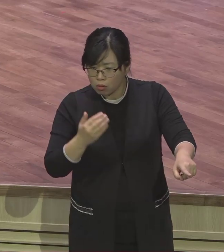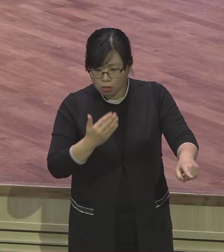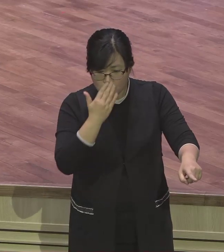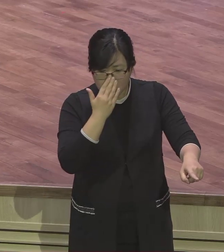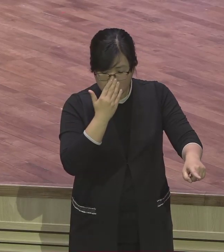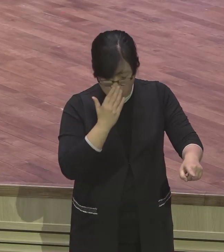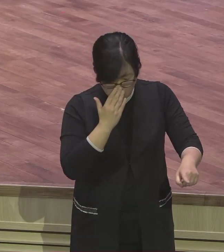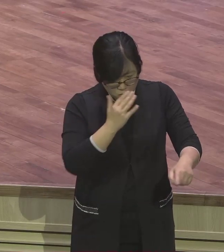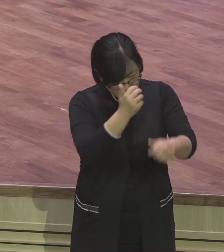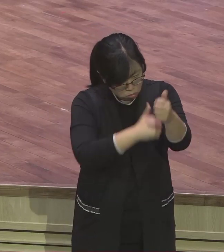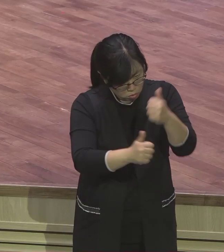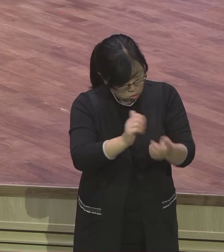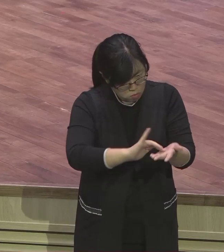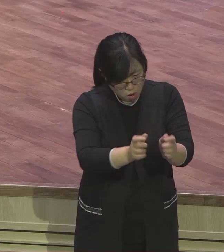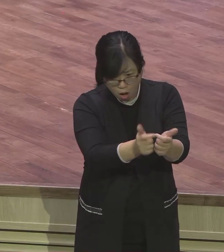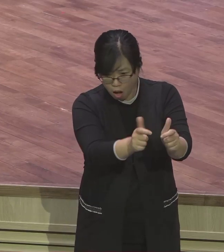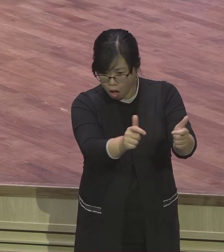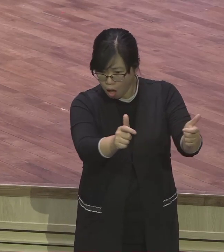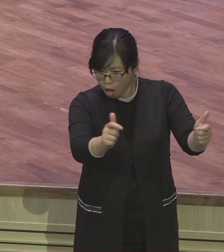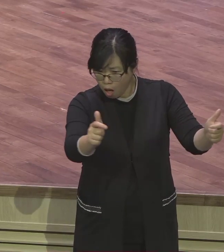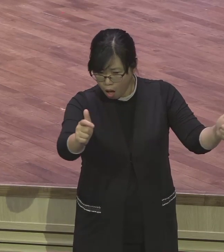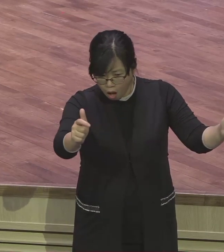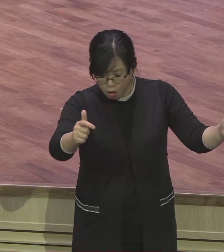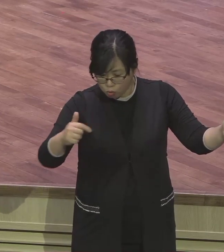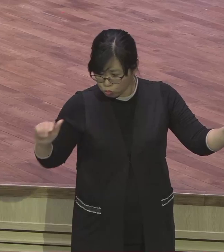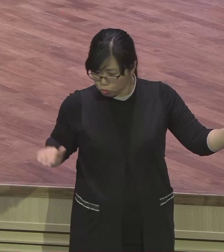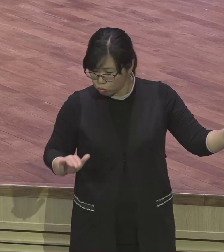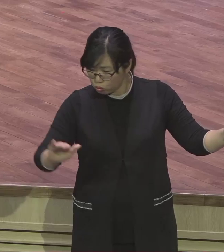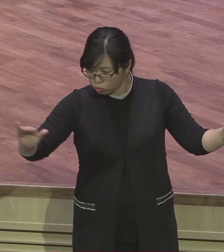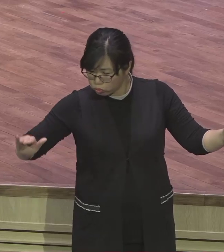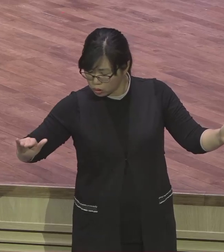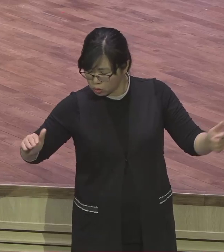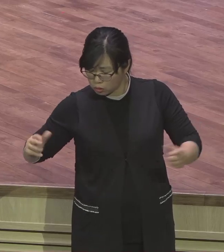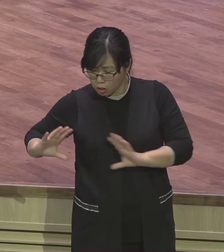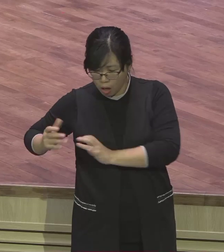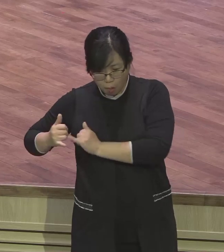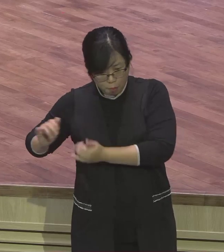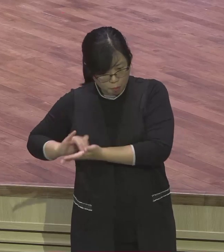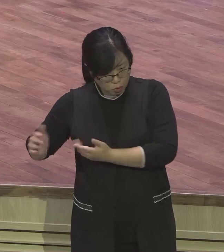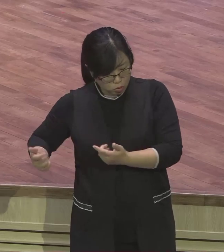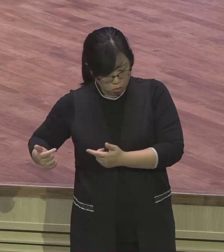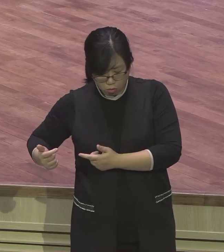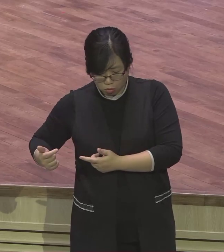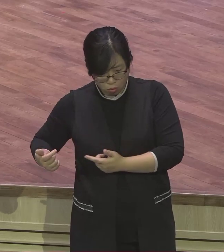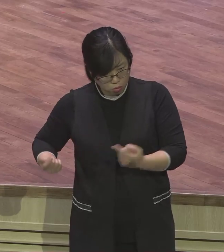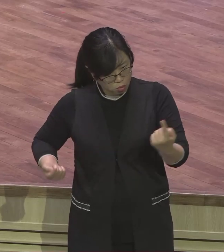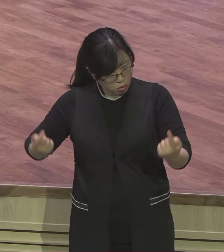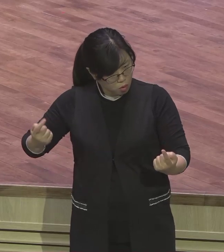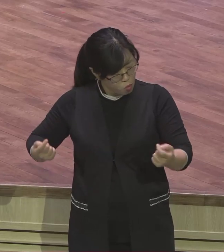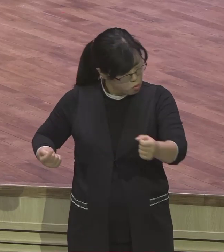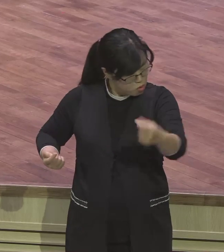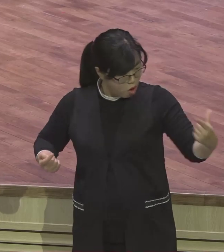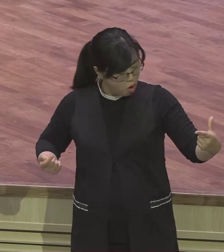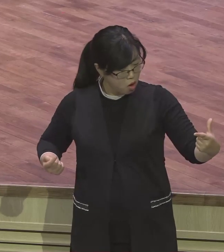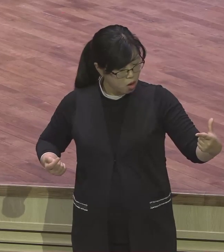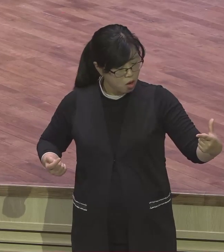힘이잖아요. 자꾸 눈에 거슬린 거요. 왜냐하면 자신들이 몰아낸 왕조가 있어요.